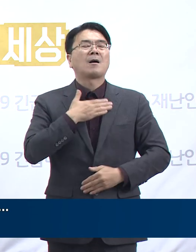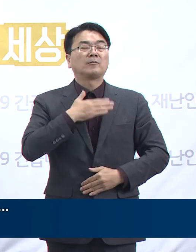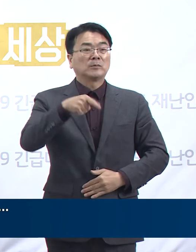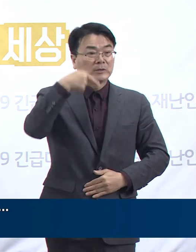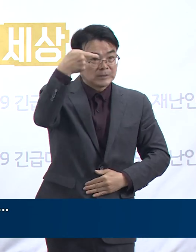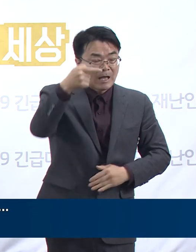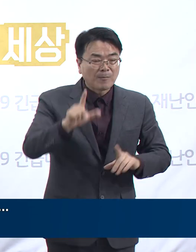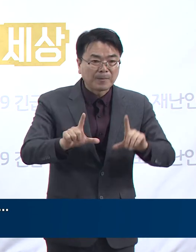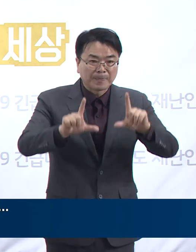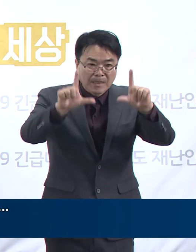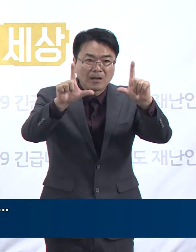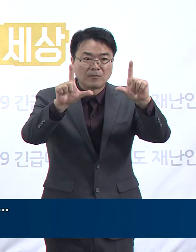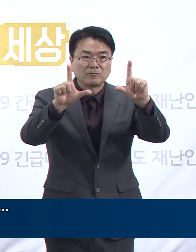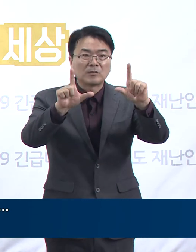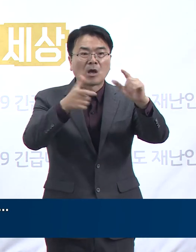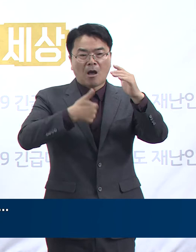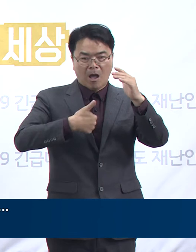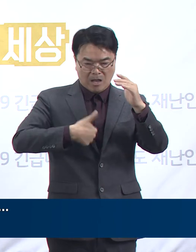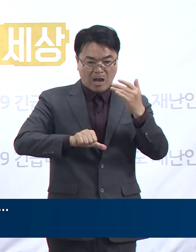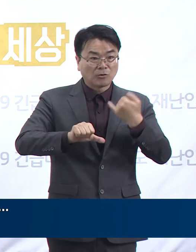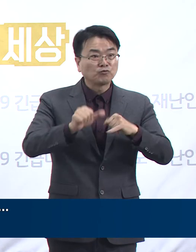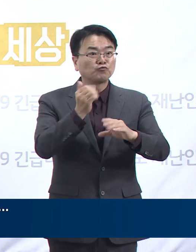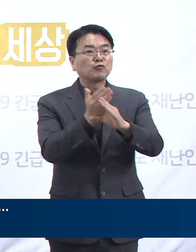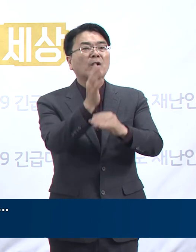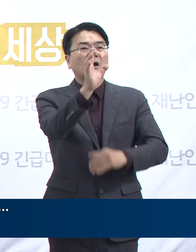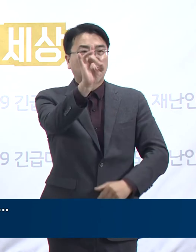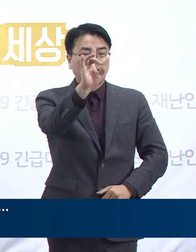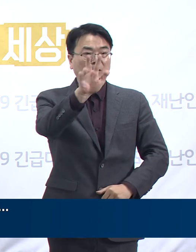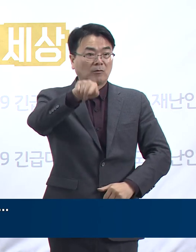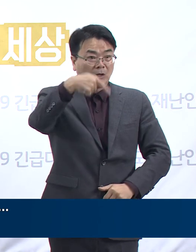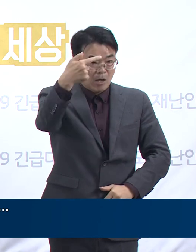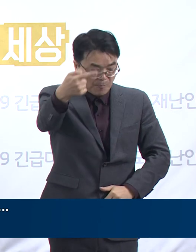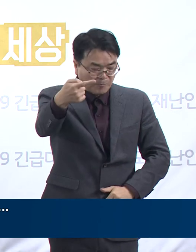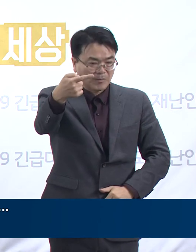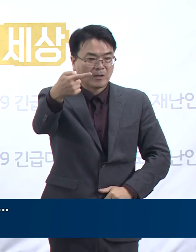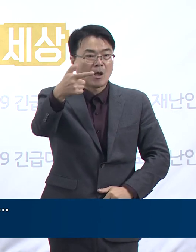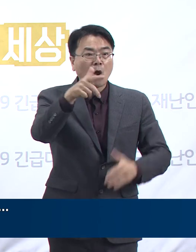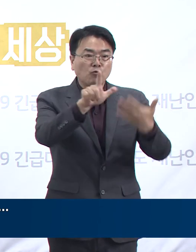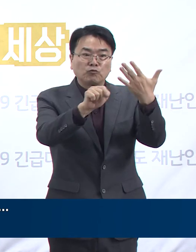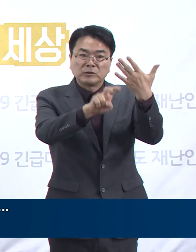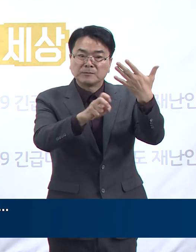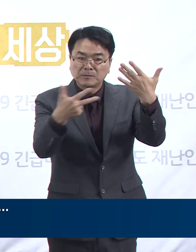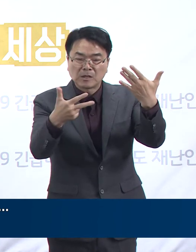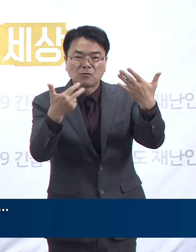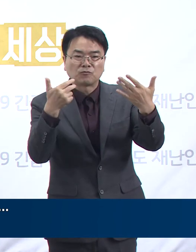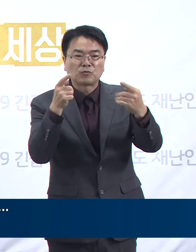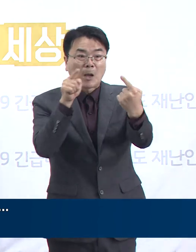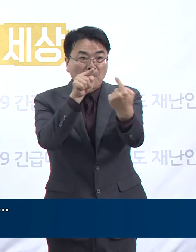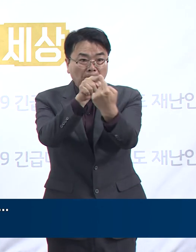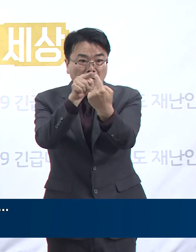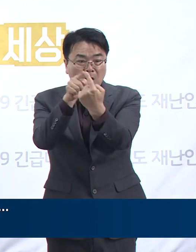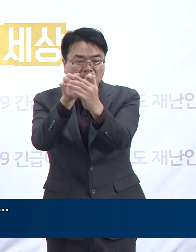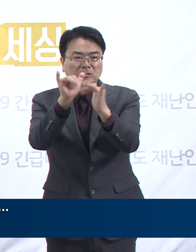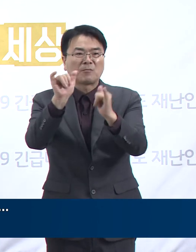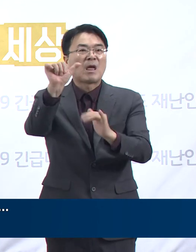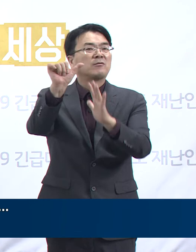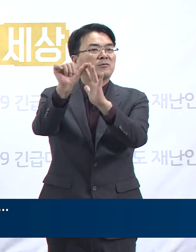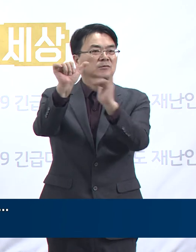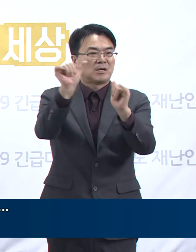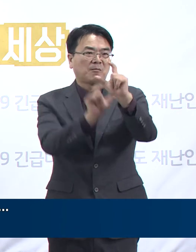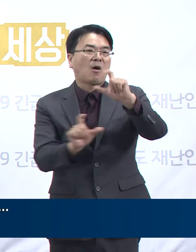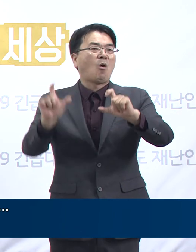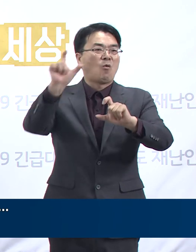26일에는 그의 자녀 1명이 9월 27일에는 접촉했던 5명이 추가로 확진되어서